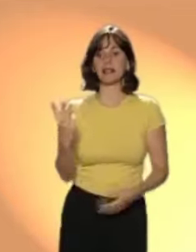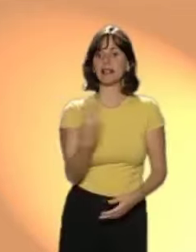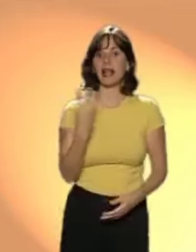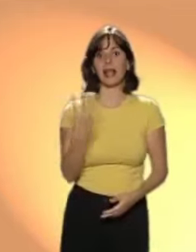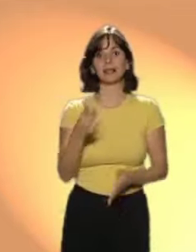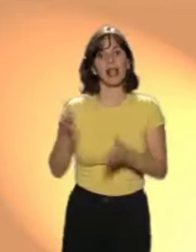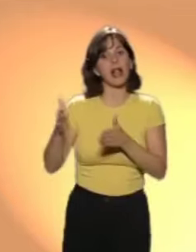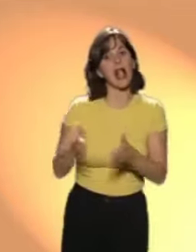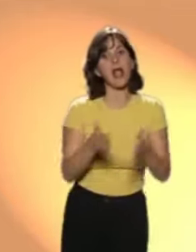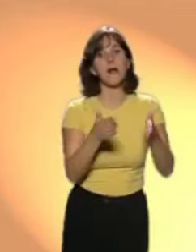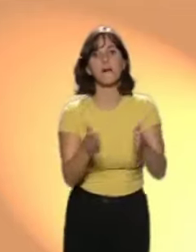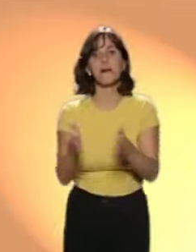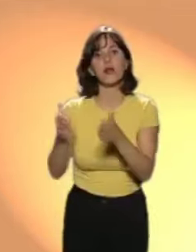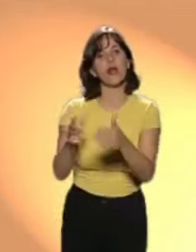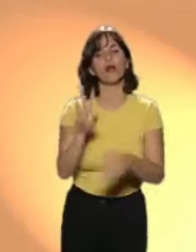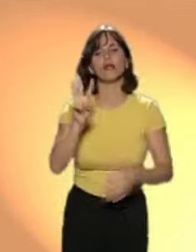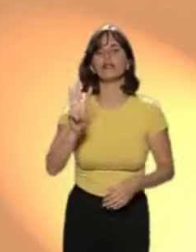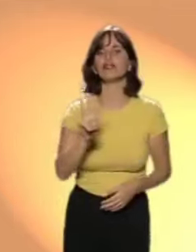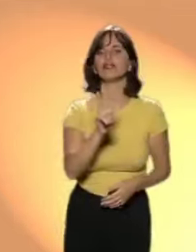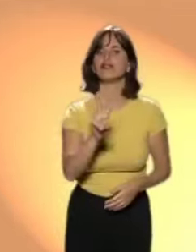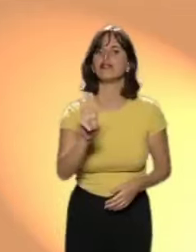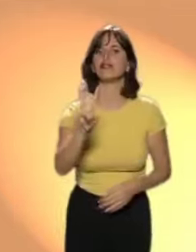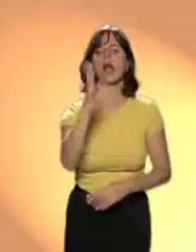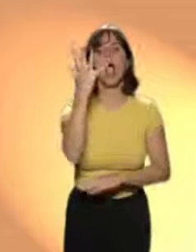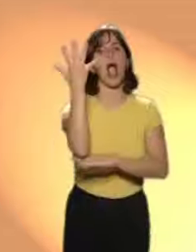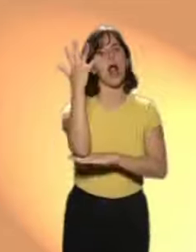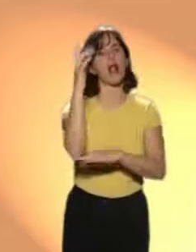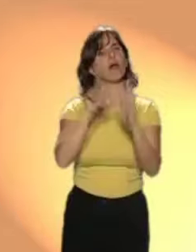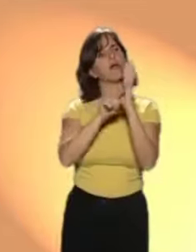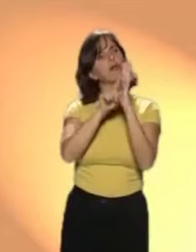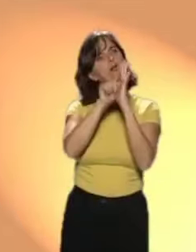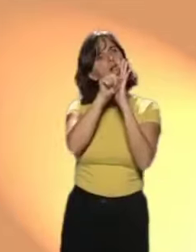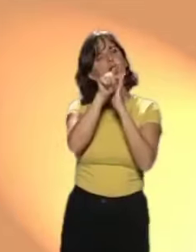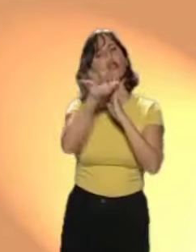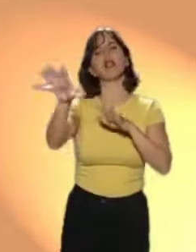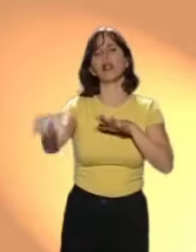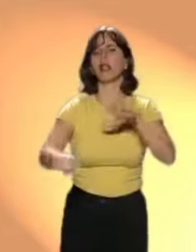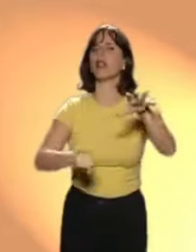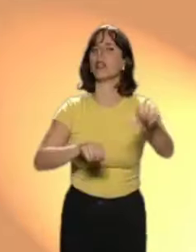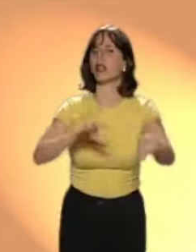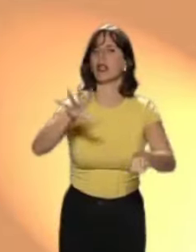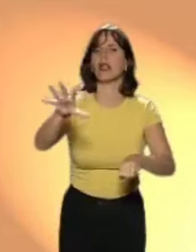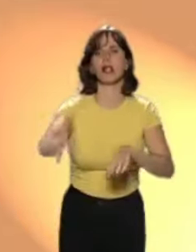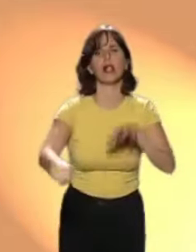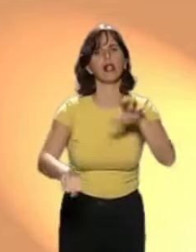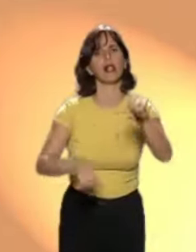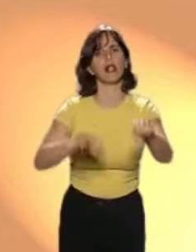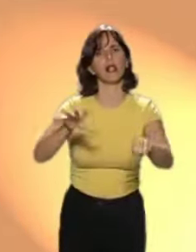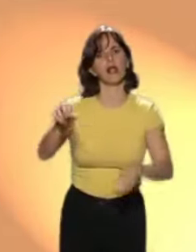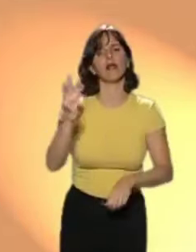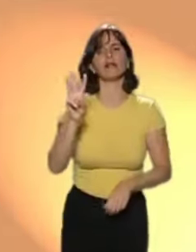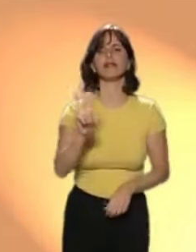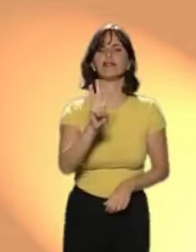Un día cuando los tres iban camino del bosque a recoger ramas de árboles, troncos,